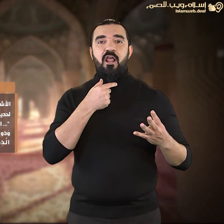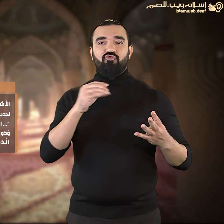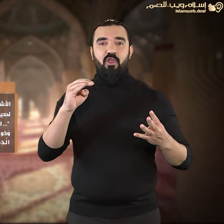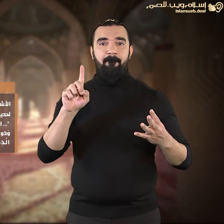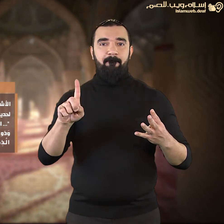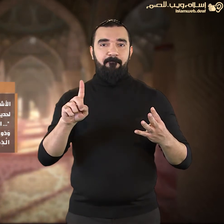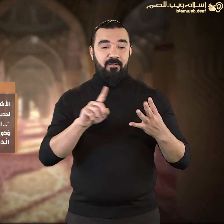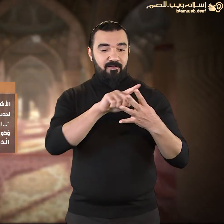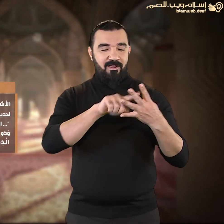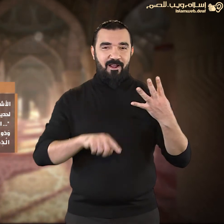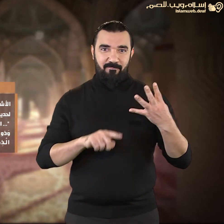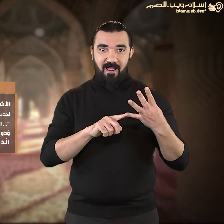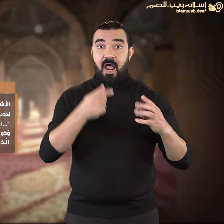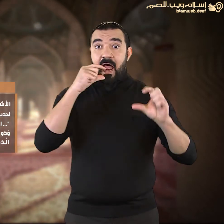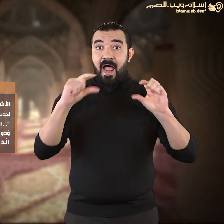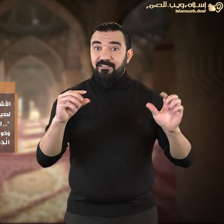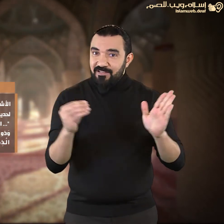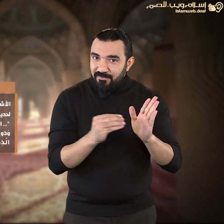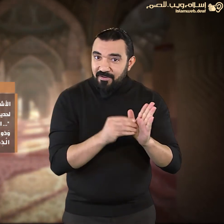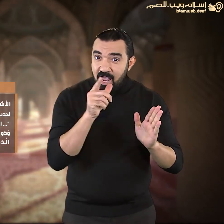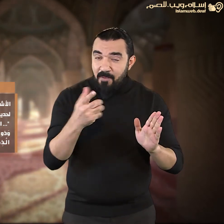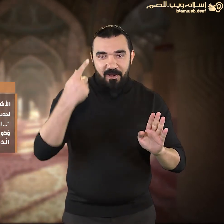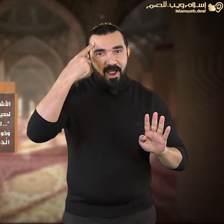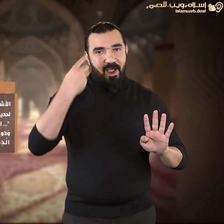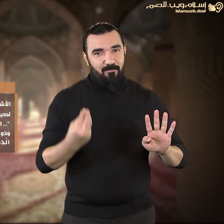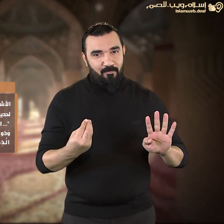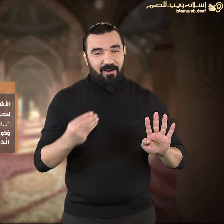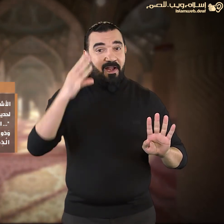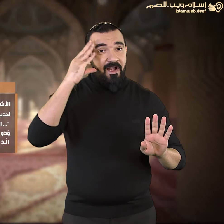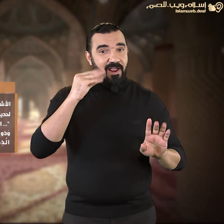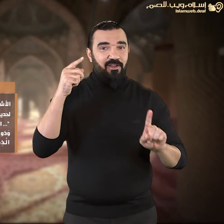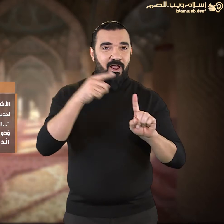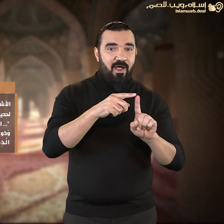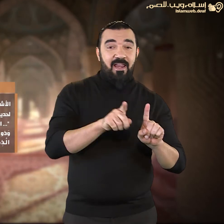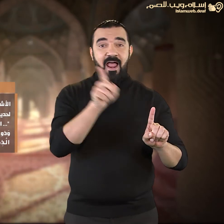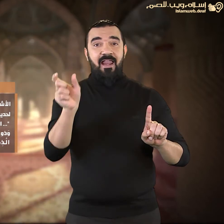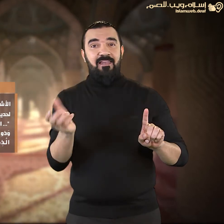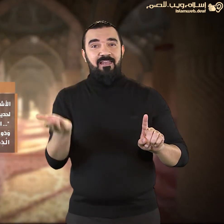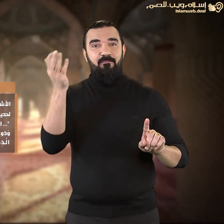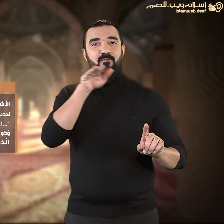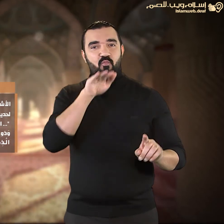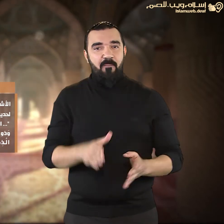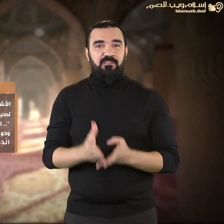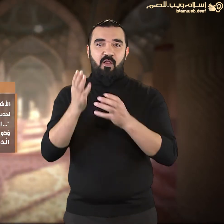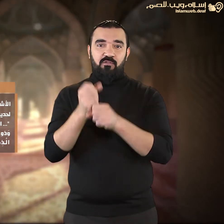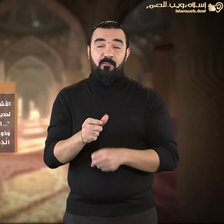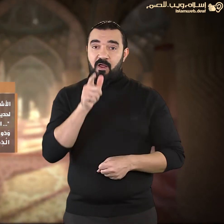أبي بكرة رضي الله عنه عن النبي صلى الله عليه وسلم قال السنة 12